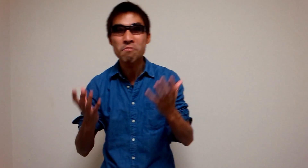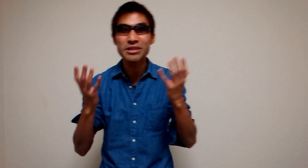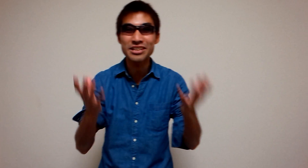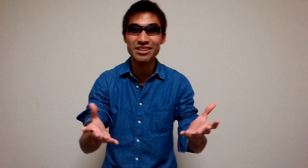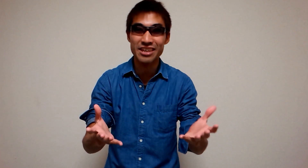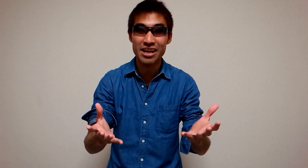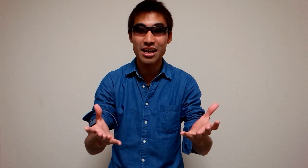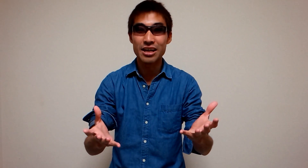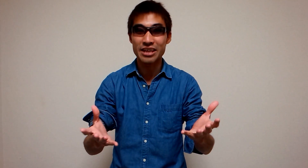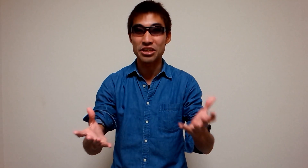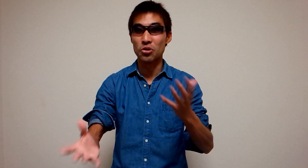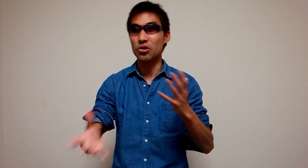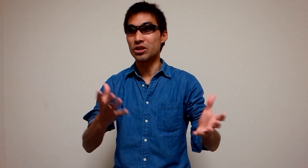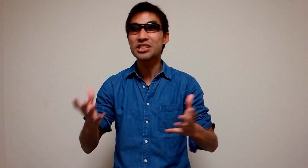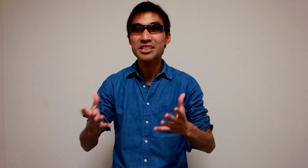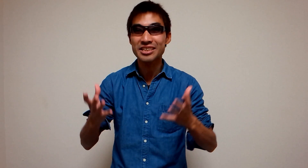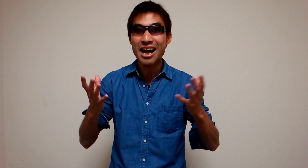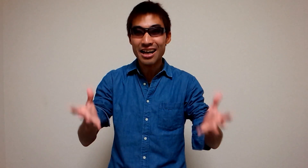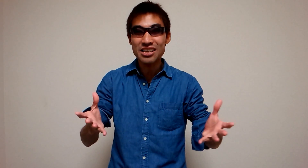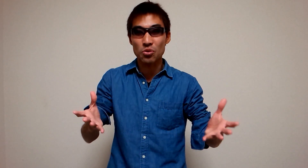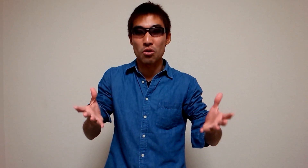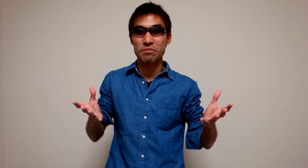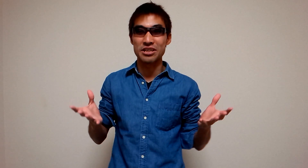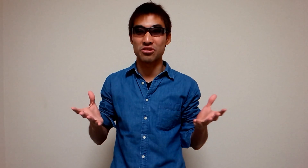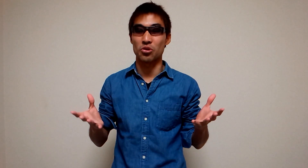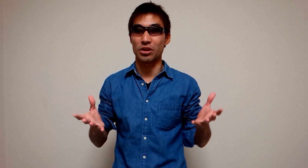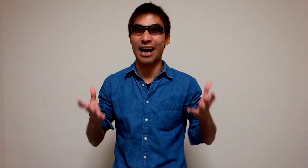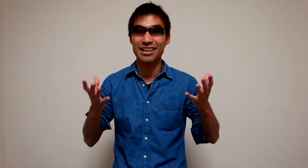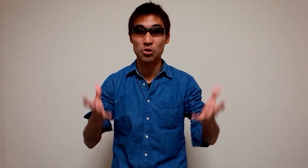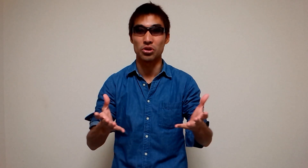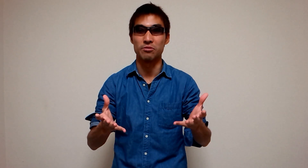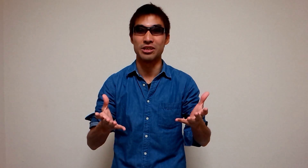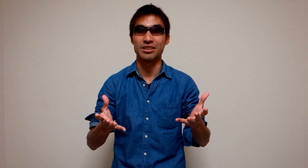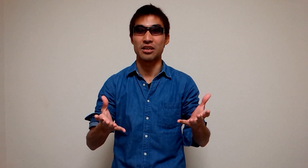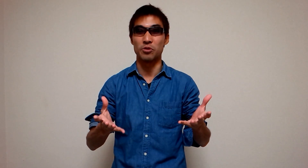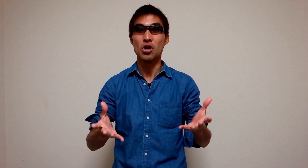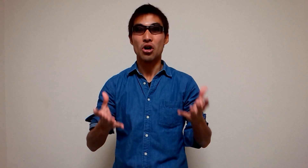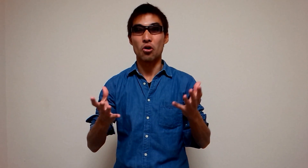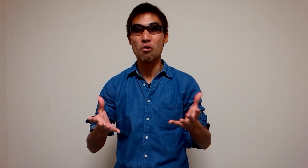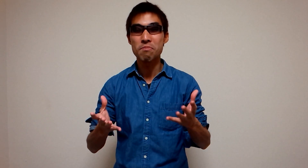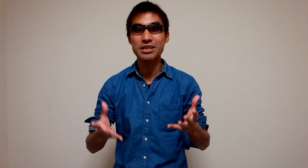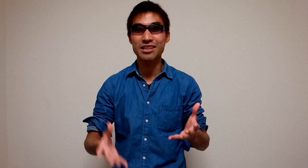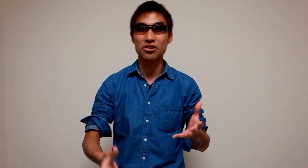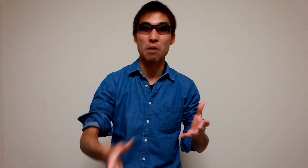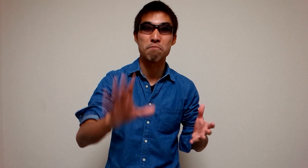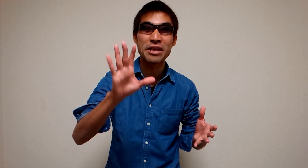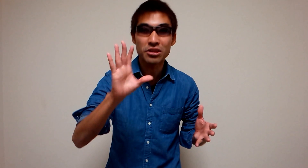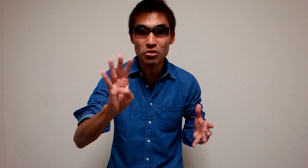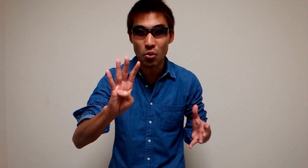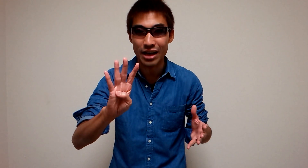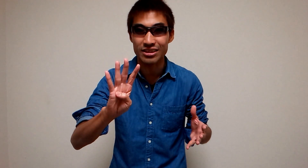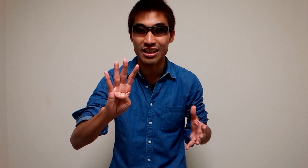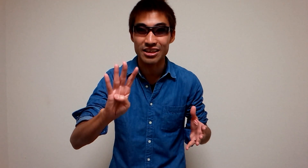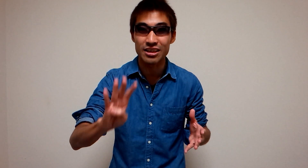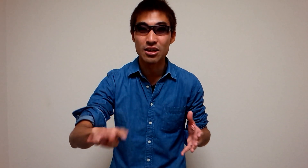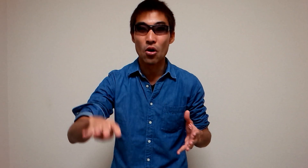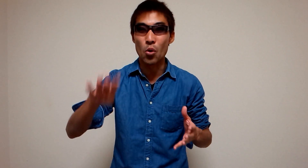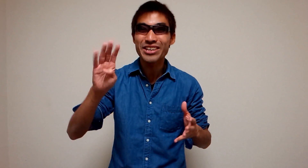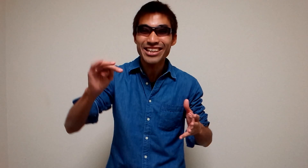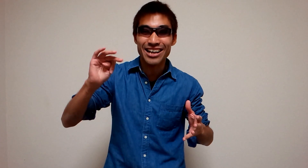ンビニ行っていろいろ1日3回以上コンビニ行く人ってかなり多いと思うんですけどもコンビニ例えば弁当買ったりおにぎり